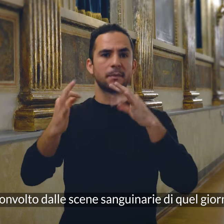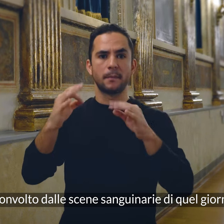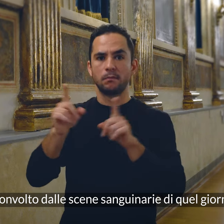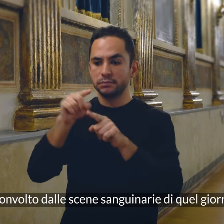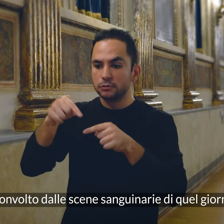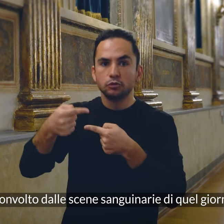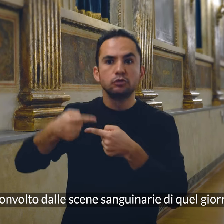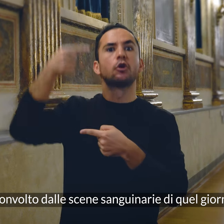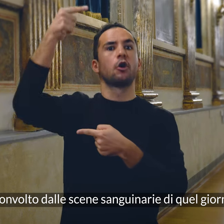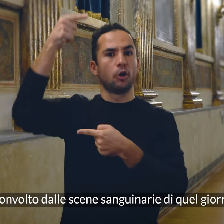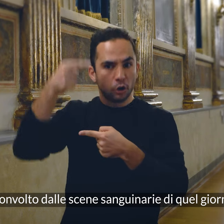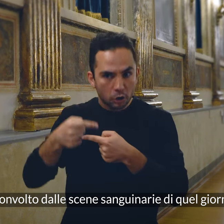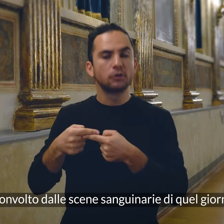sanguinarie di quel giorno.